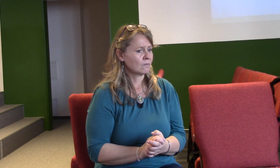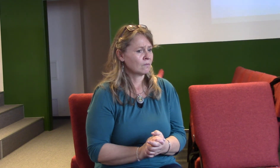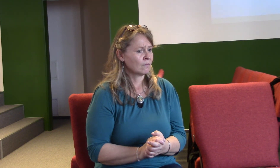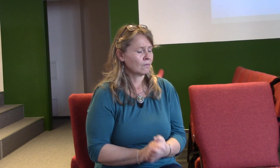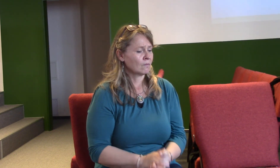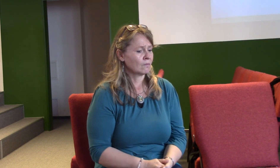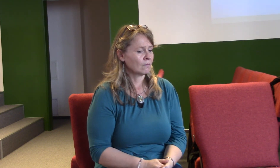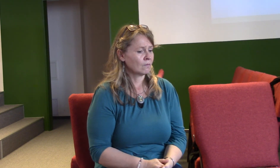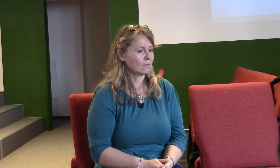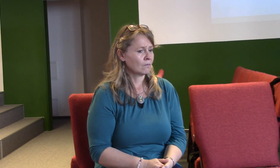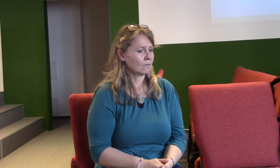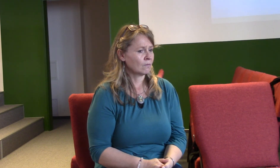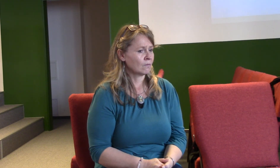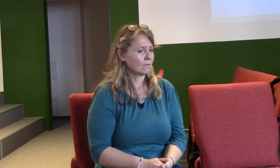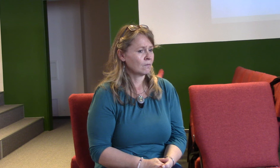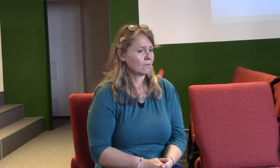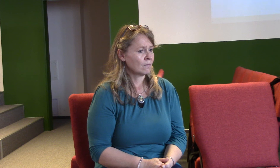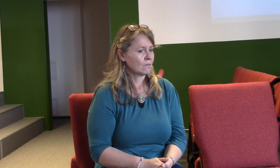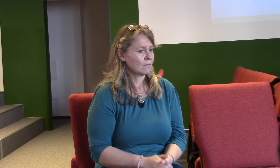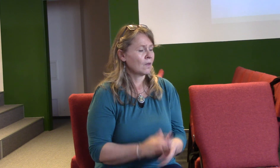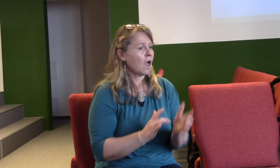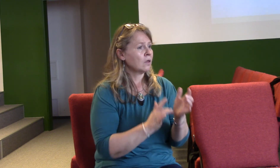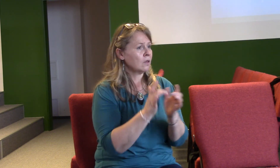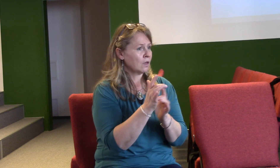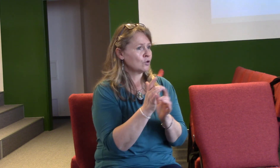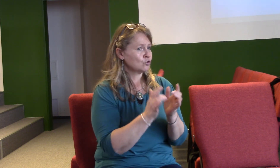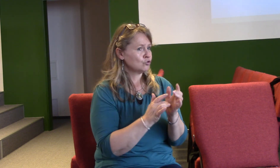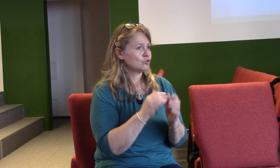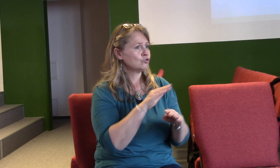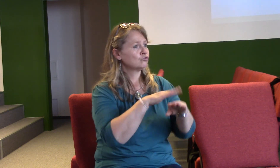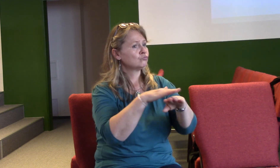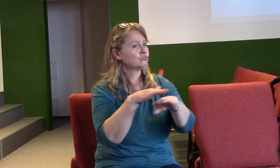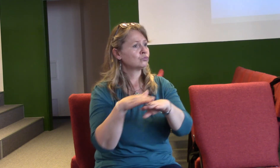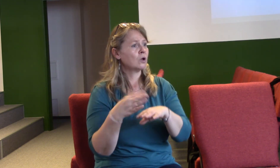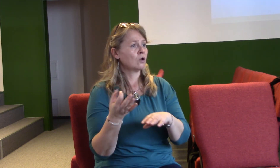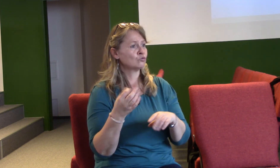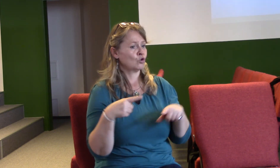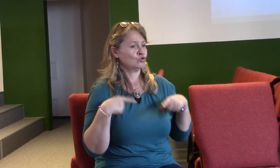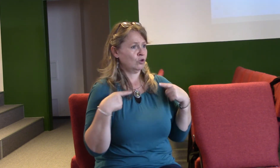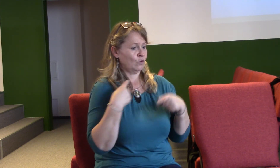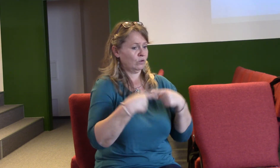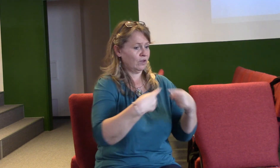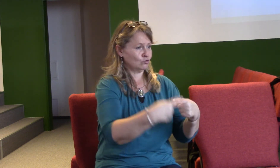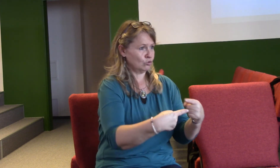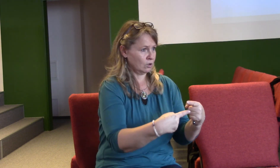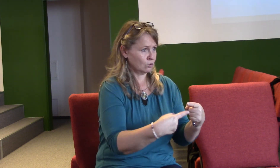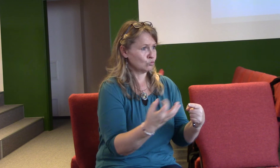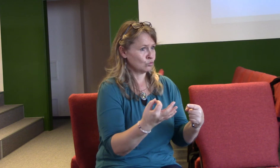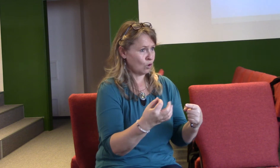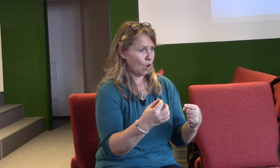Sám Pán Ježíš říkal takovou definici věčného života. Toto je věčný život, aby poznávali